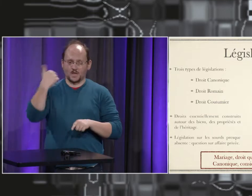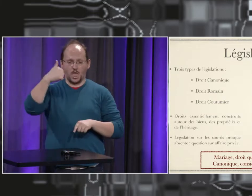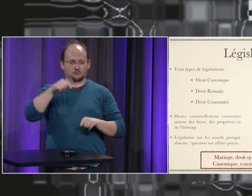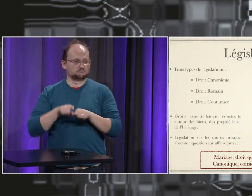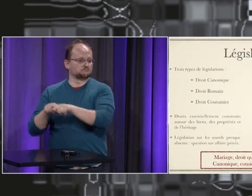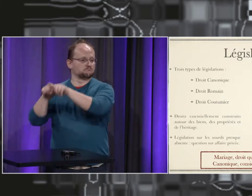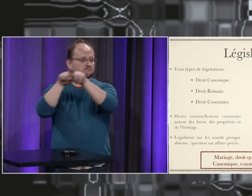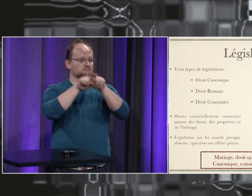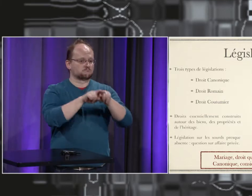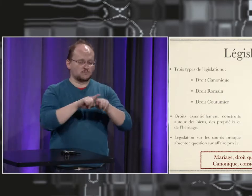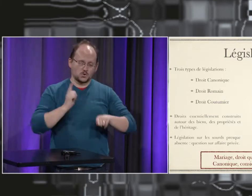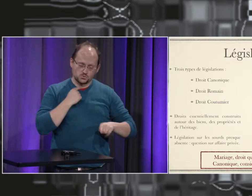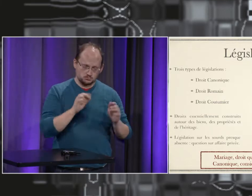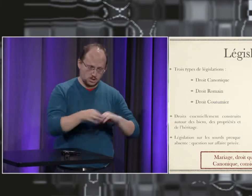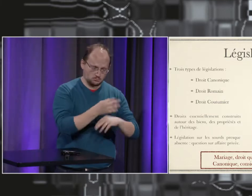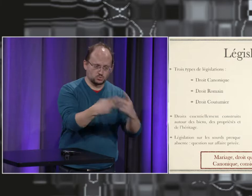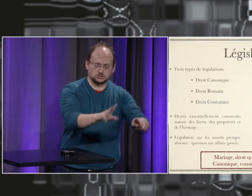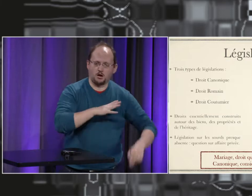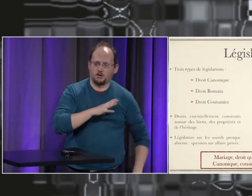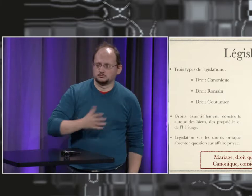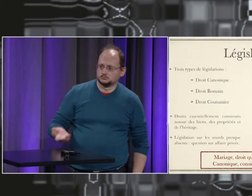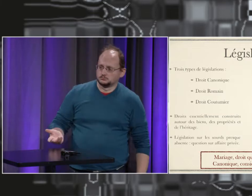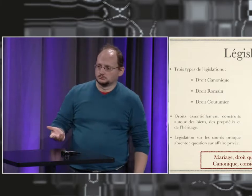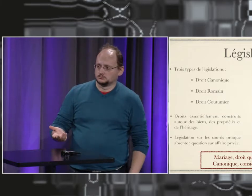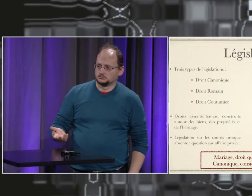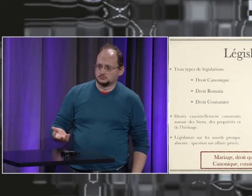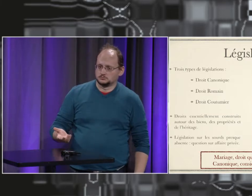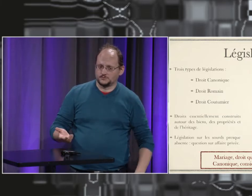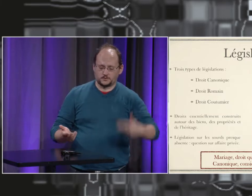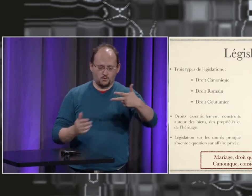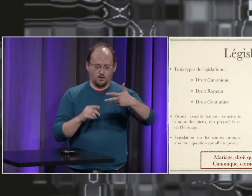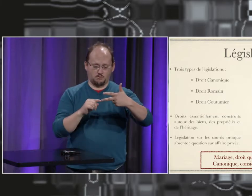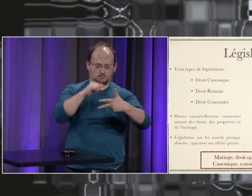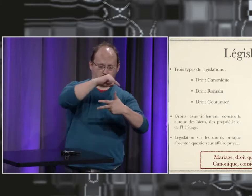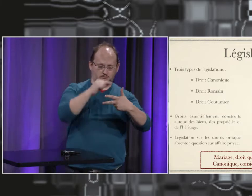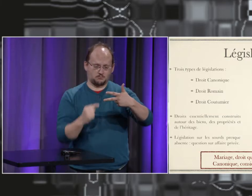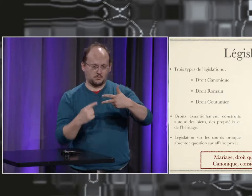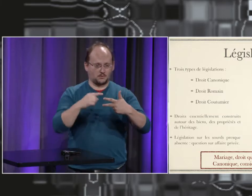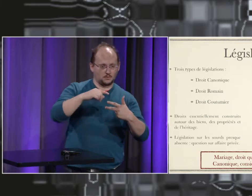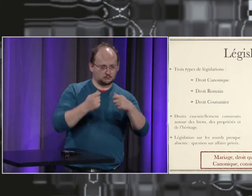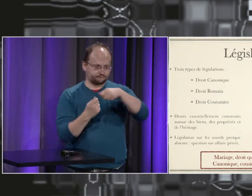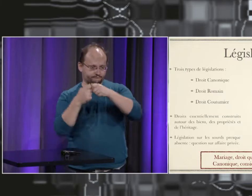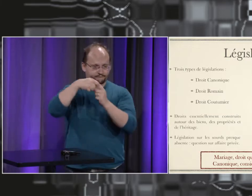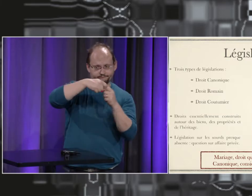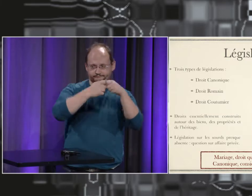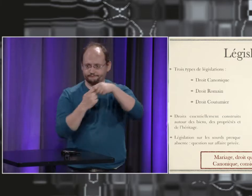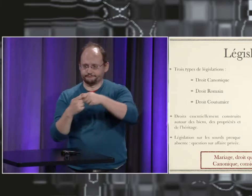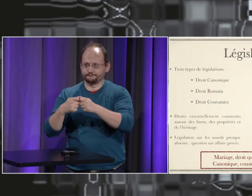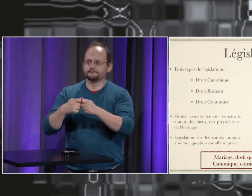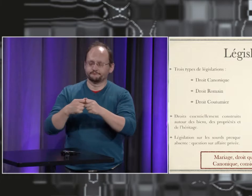donc les sourds n'étaient pas tous liés au même droit dans certaines régions